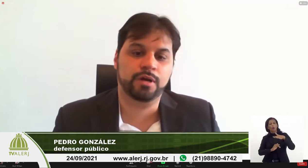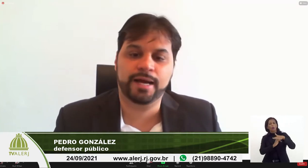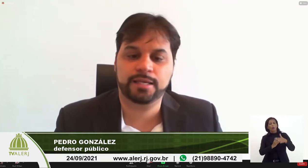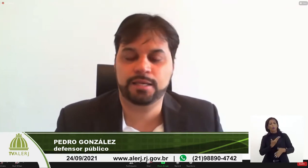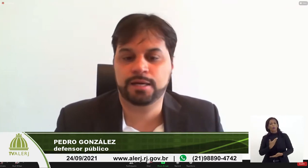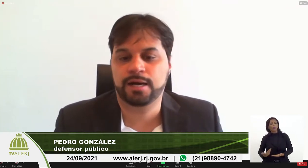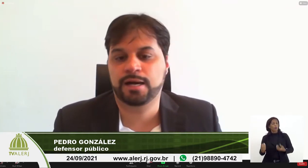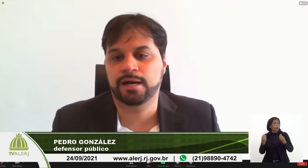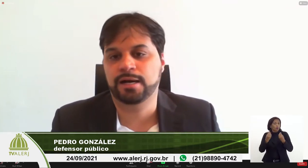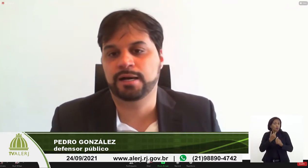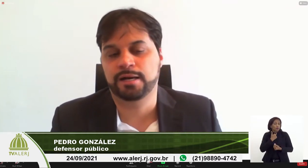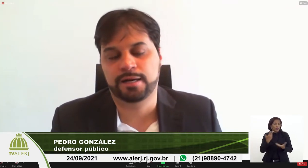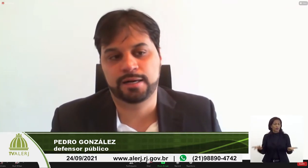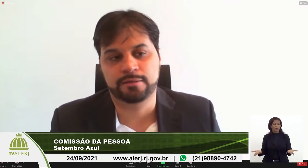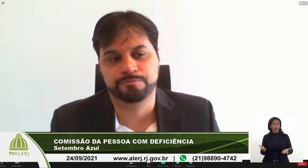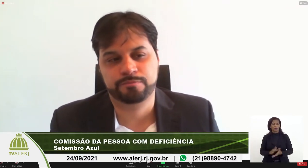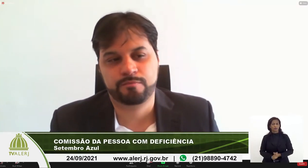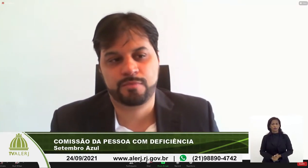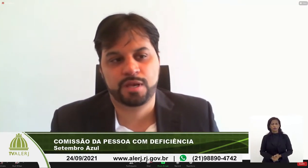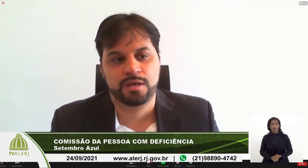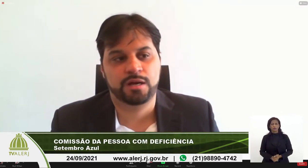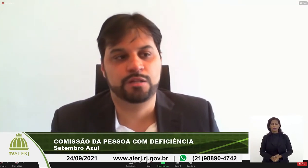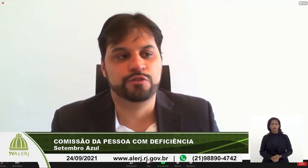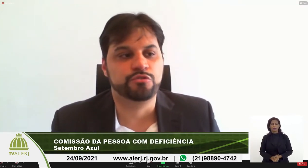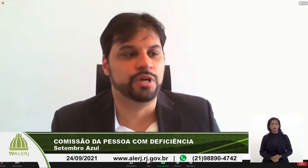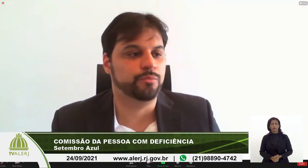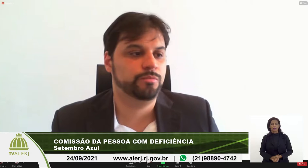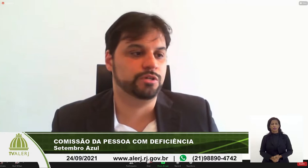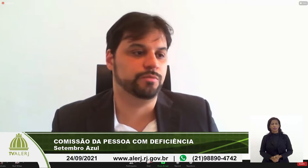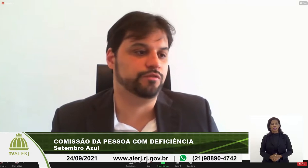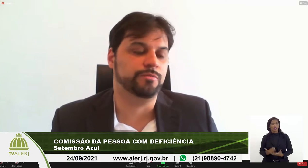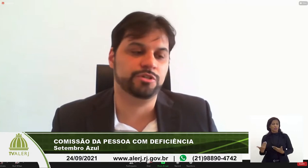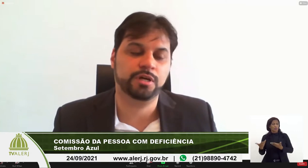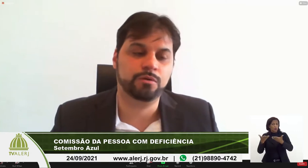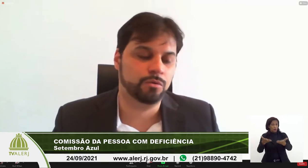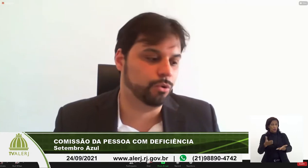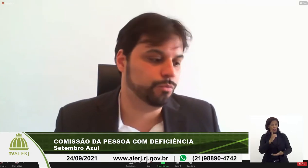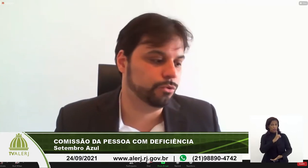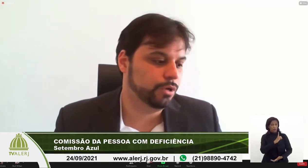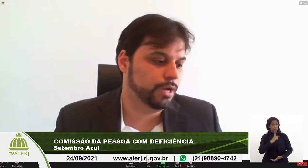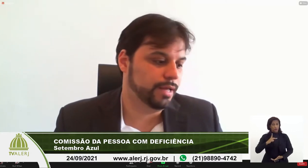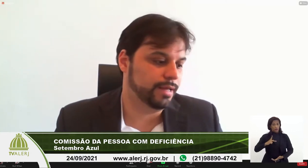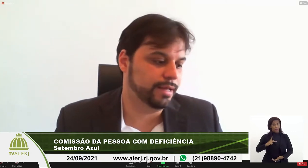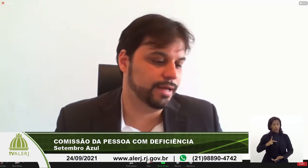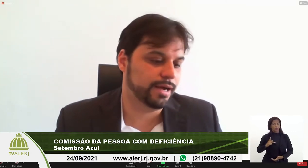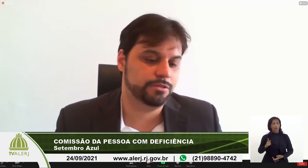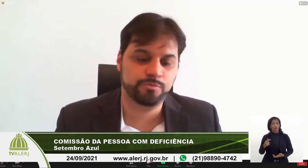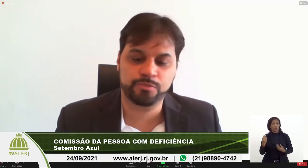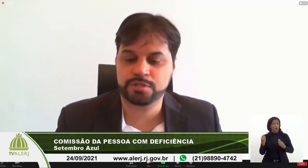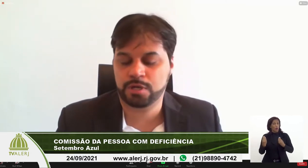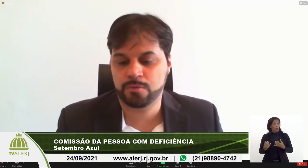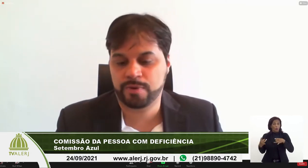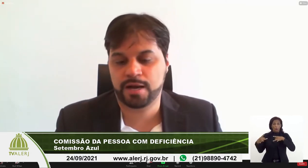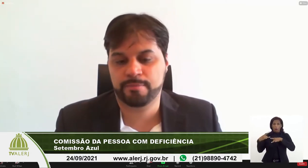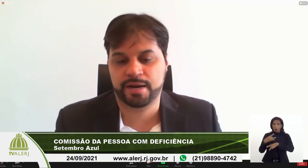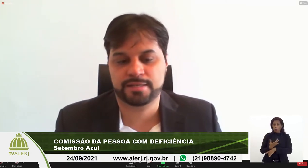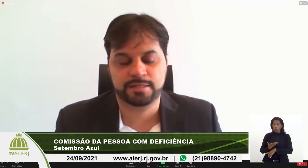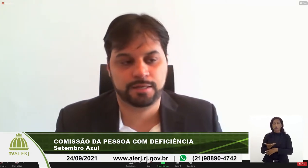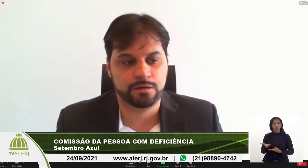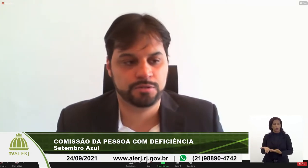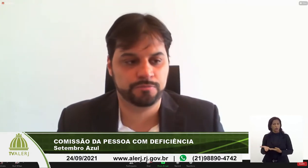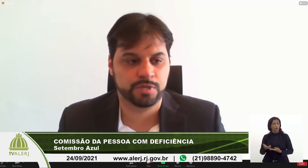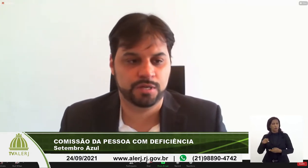Eu queria colocar aqui a defensoria pública de uma forma geral como a disposição para